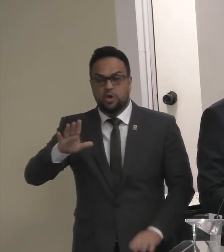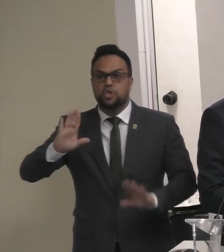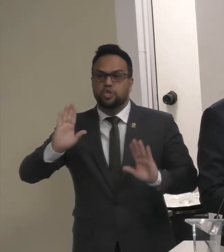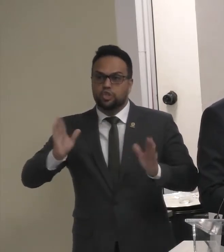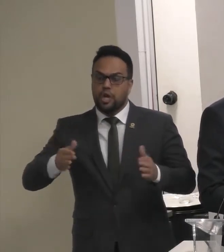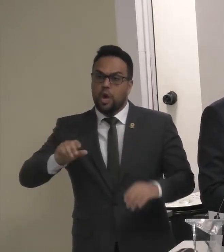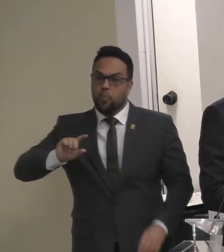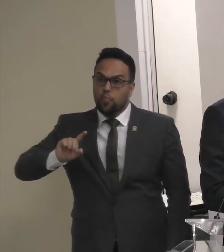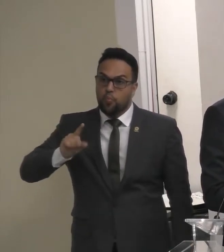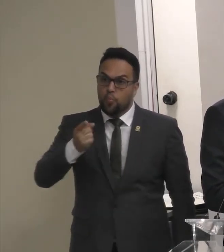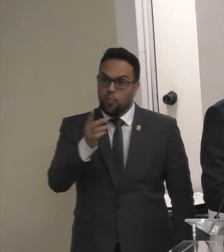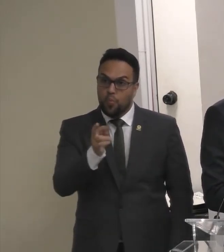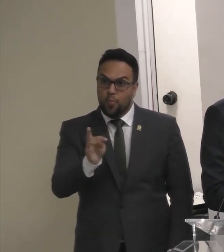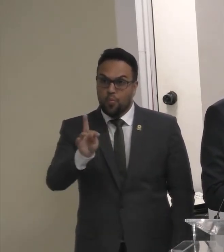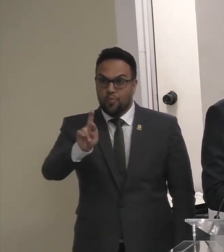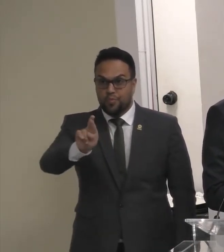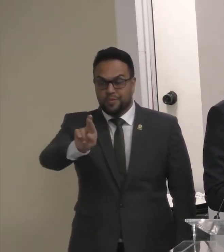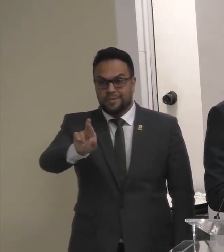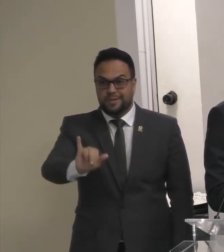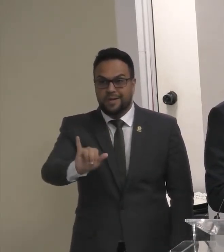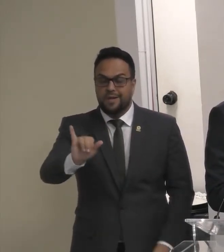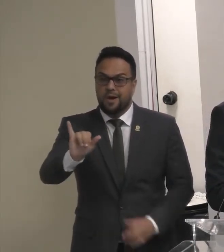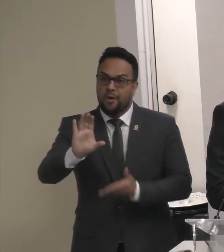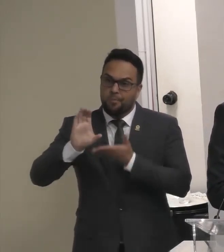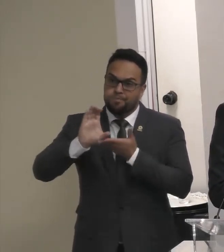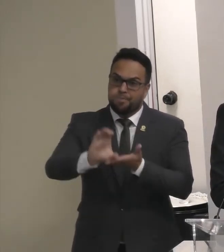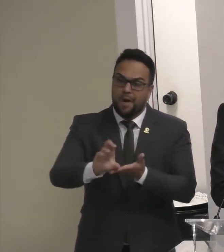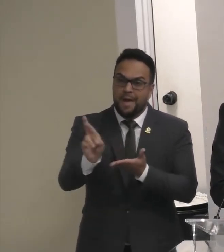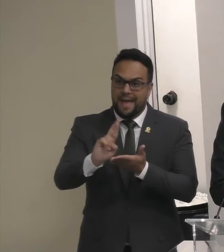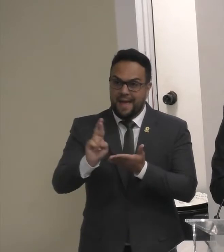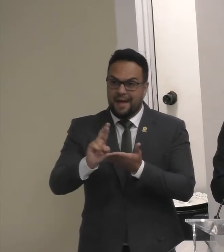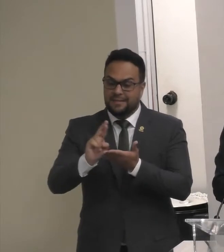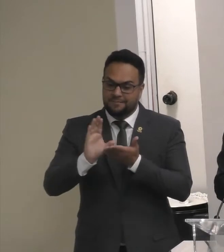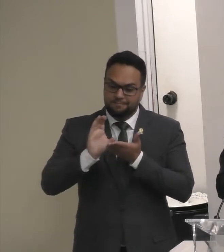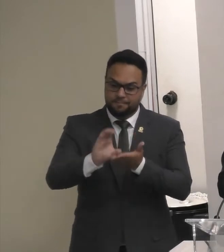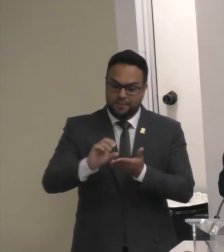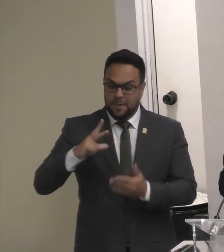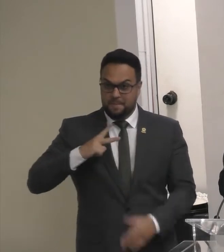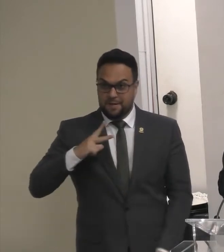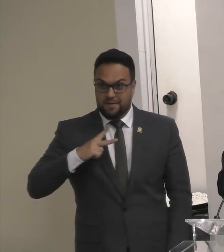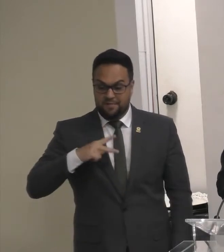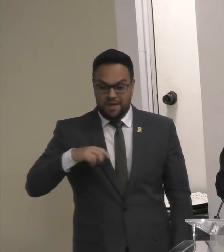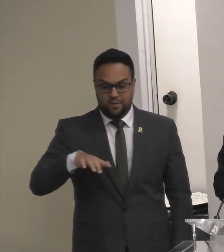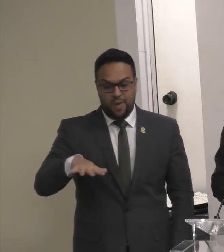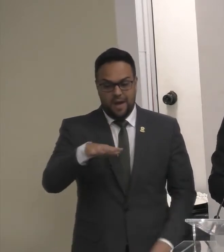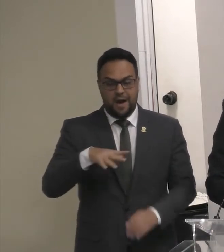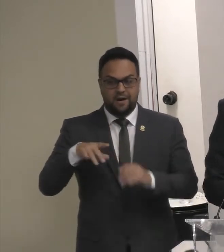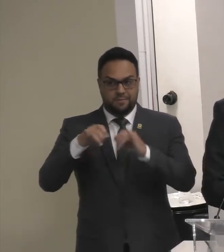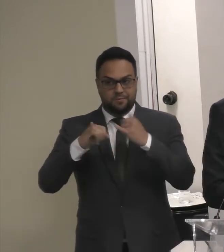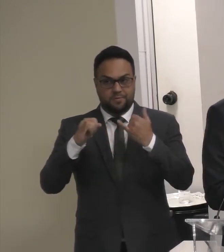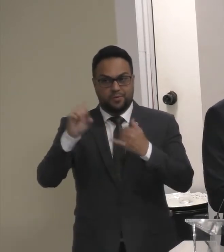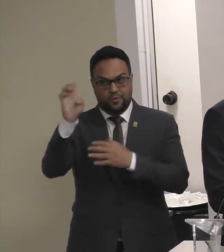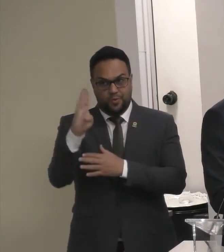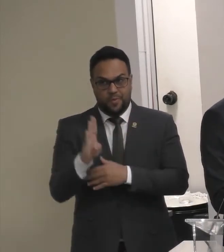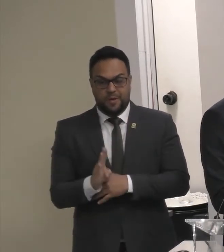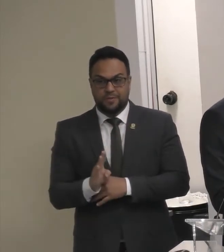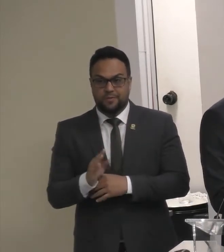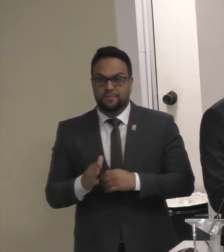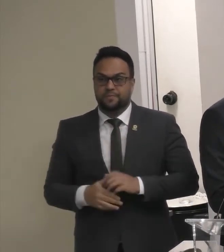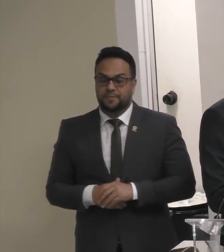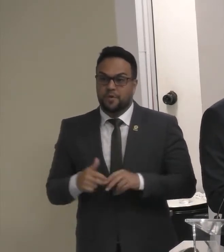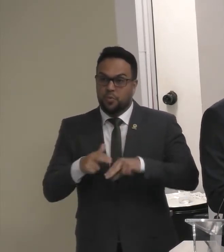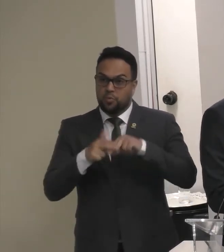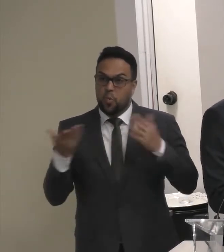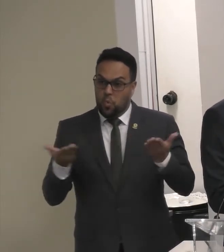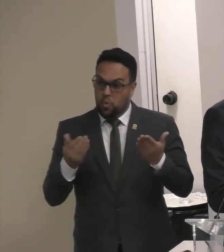um Trilhão De reais Investimentos Privados No setor Elétrico Brasileiro E a sua Vinda a esta casa